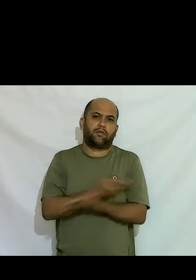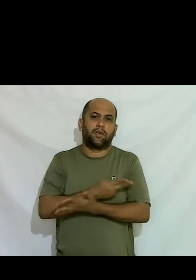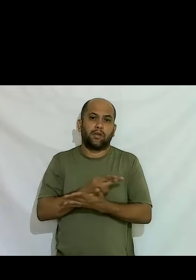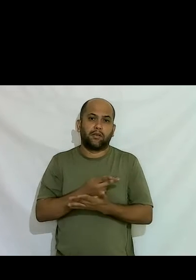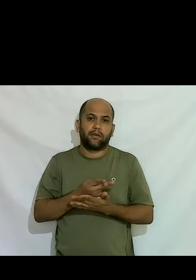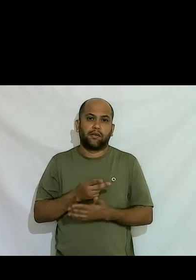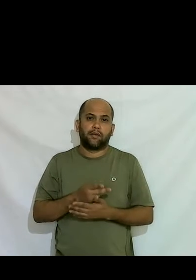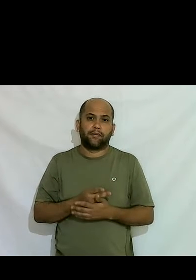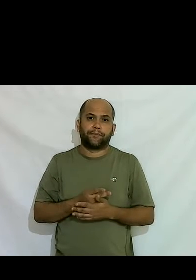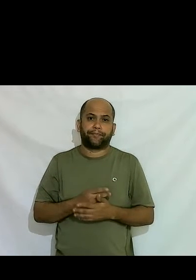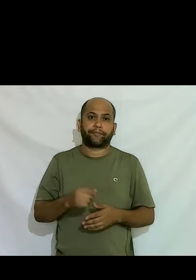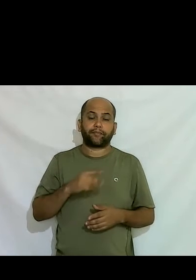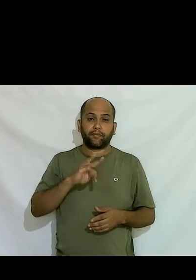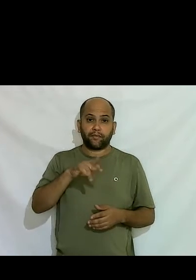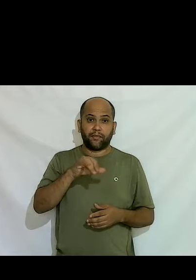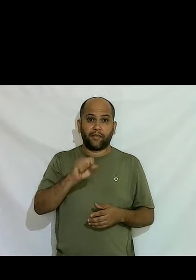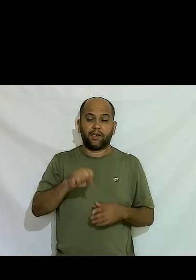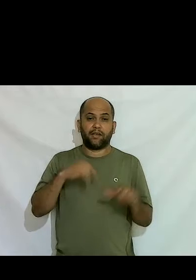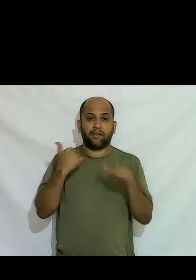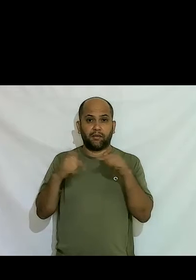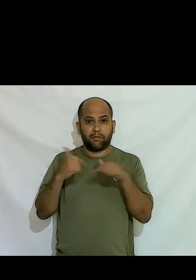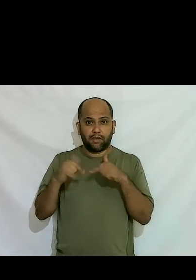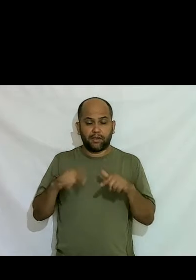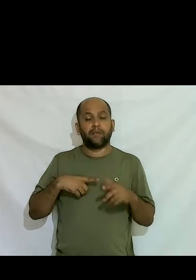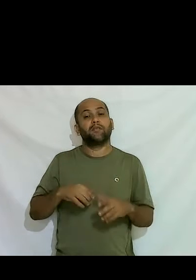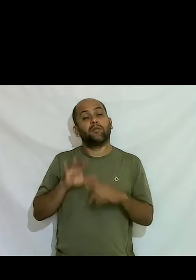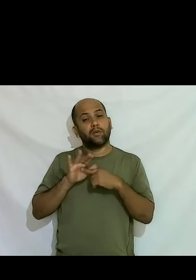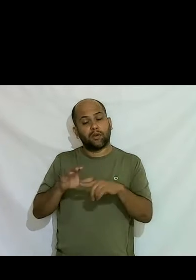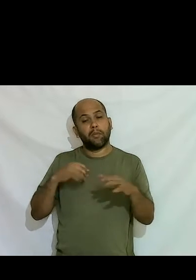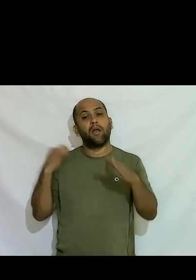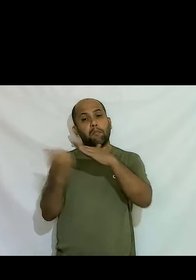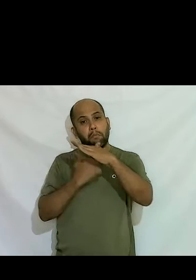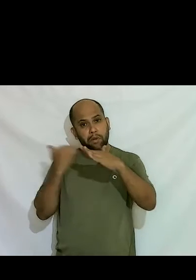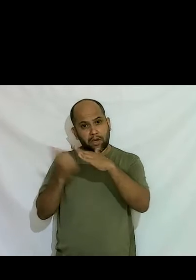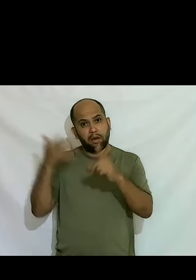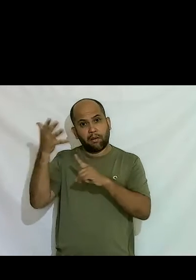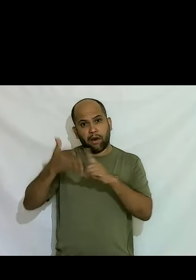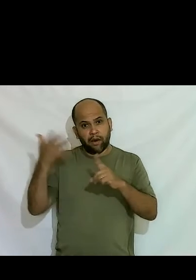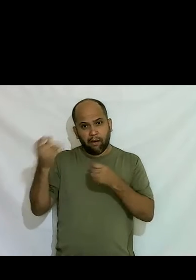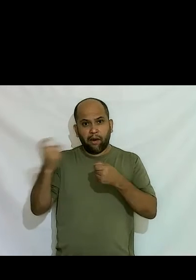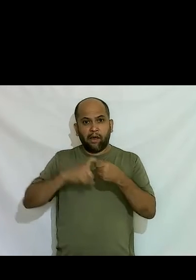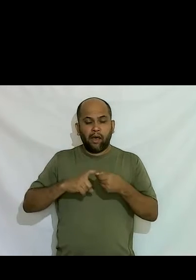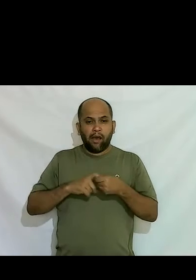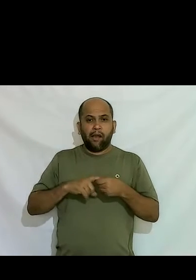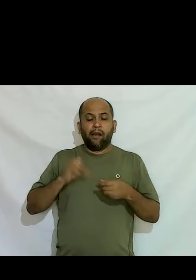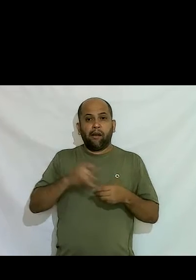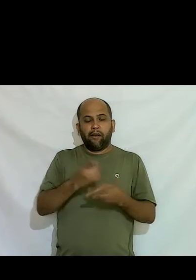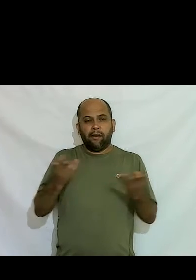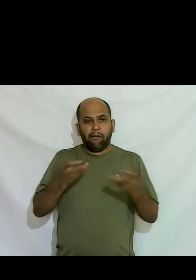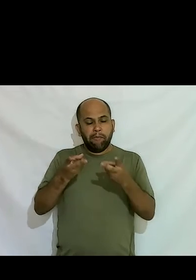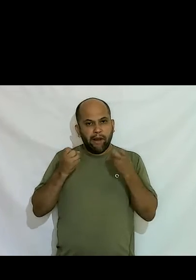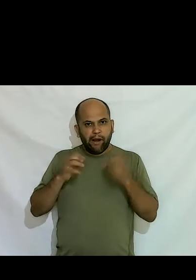no Transempregos eu faço muito isso para empresas também parceiras do Transempregos se vocês olharem no site